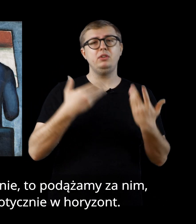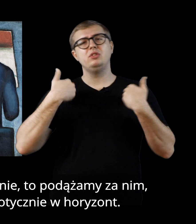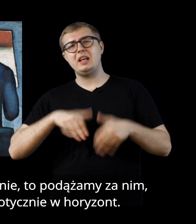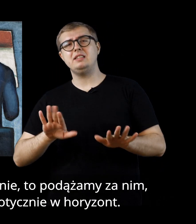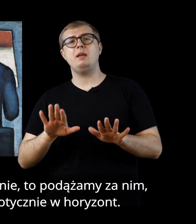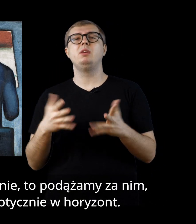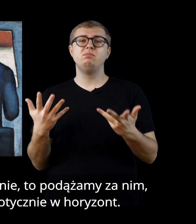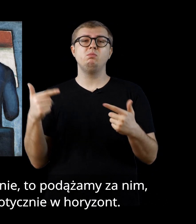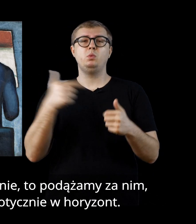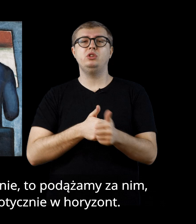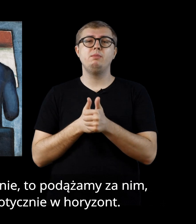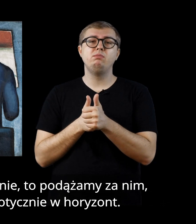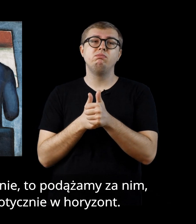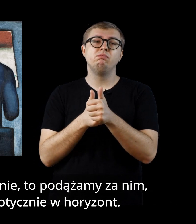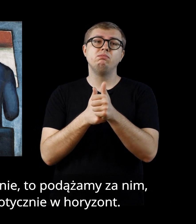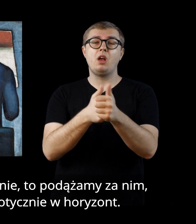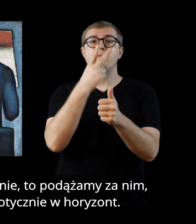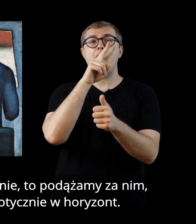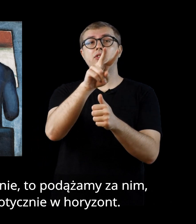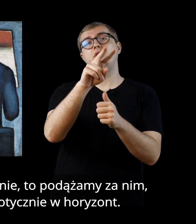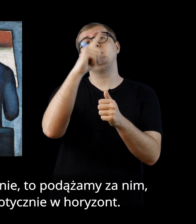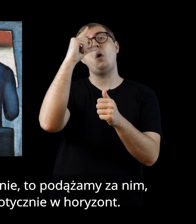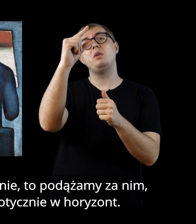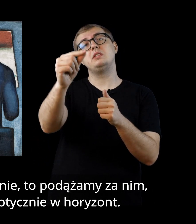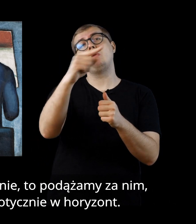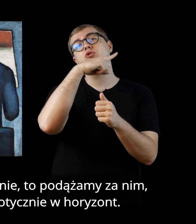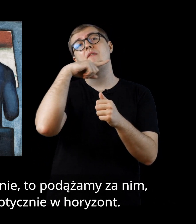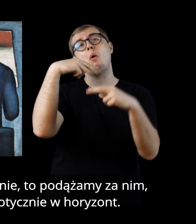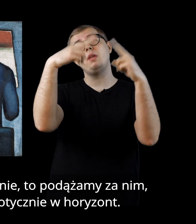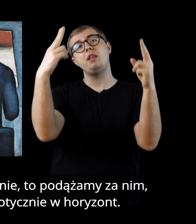Czy tego chcemy, czy nie, to podążamy za nim, wpatrzeni hipnotycznie w horyzont.